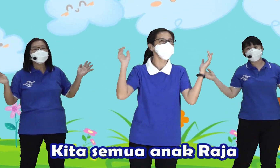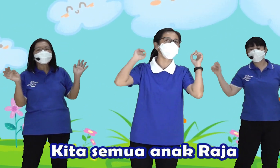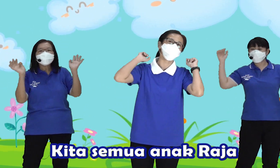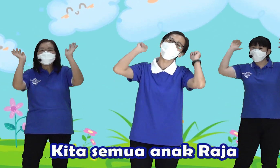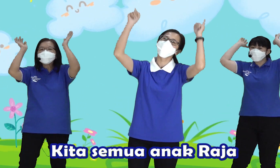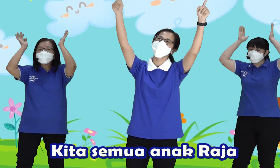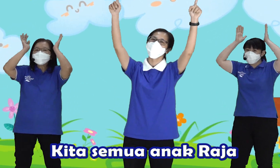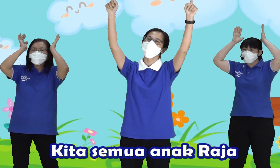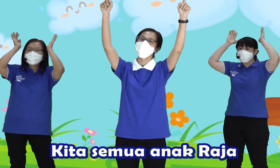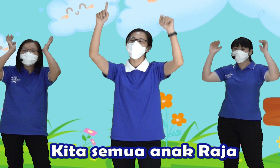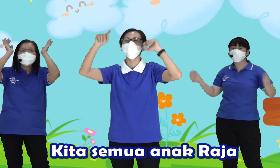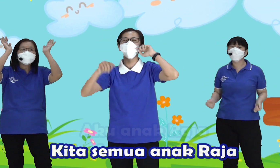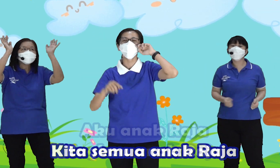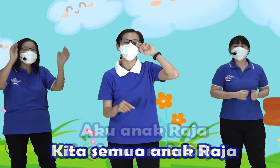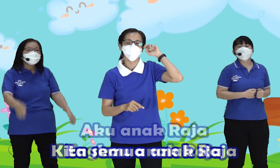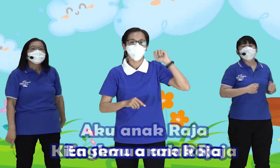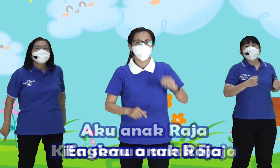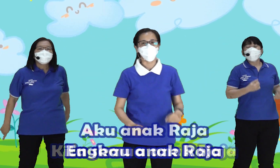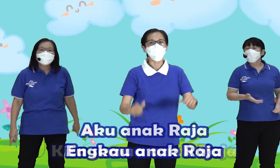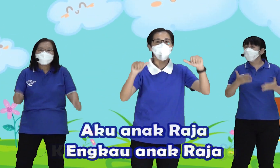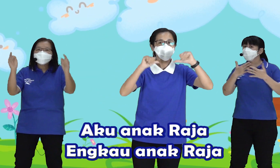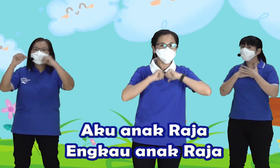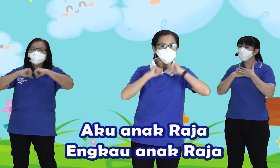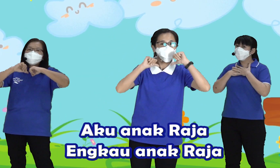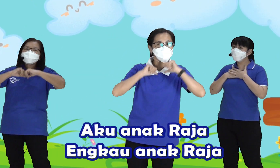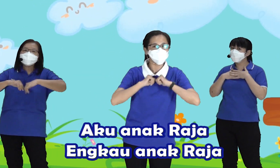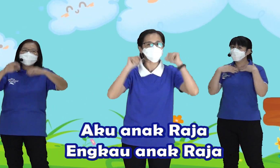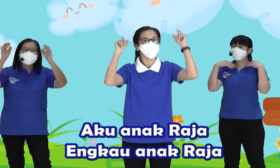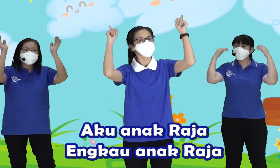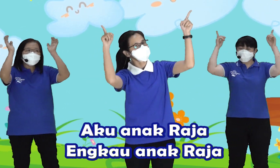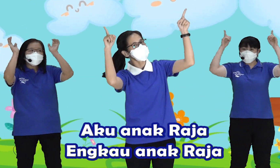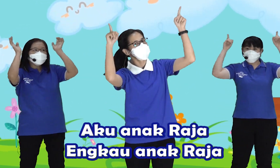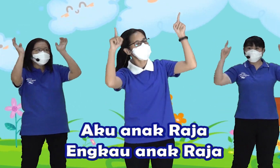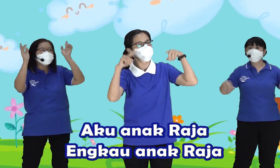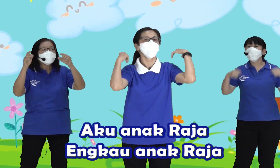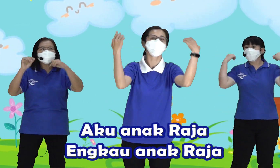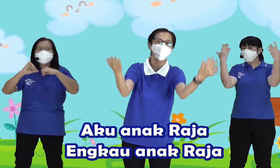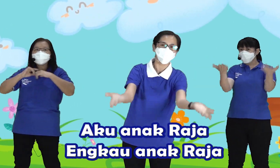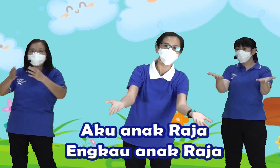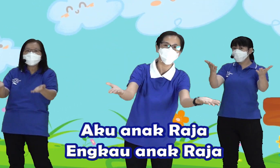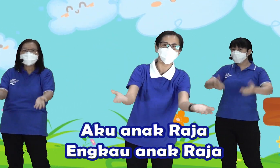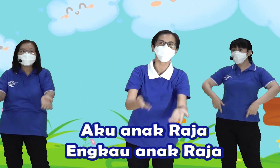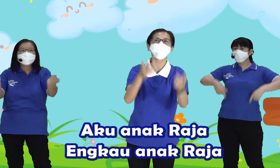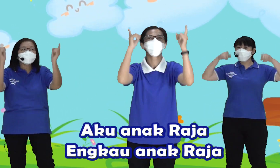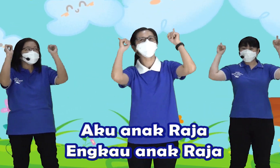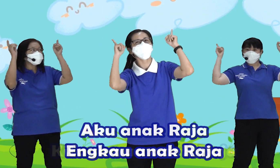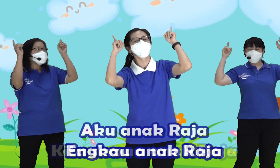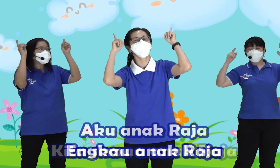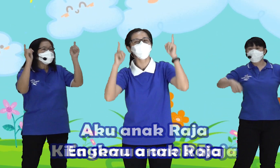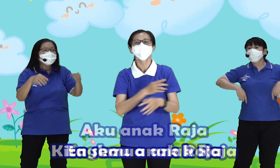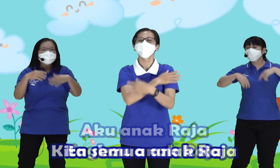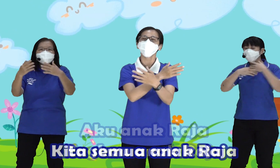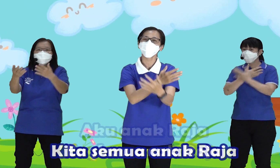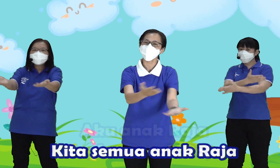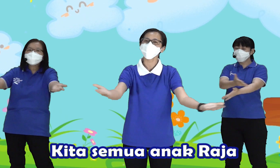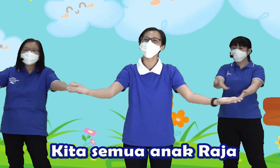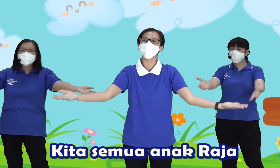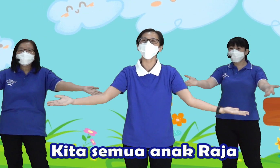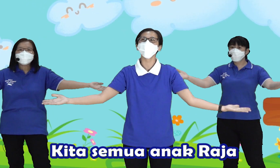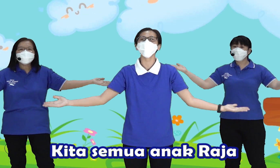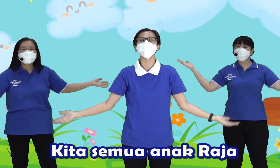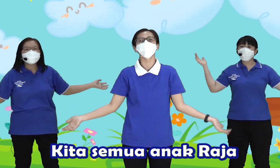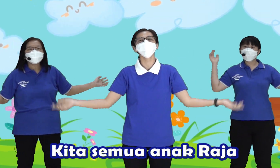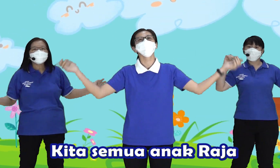Anak Raja Aku Anak Raja Engkau Anak Raja Kita